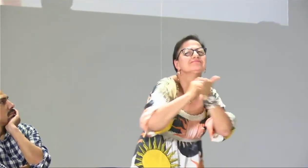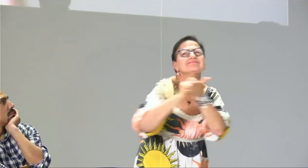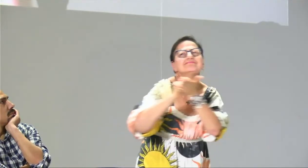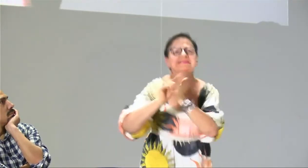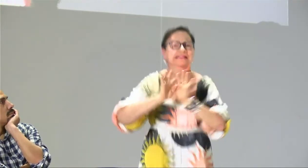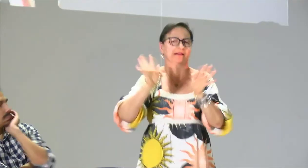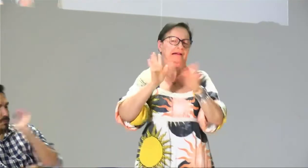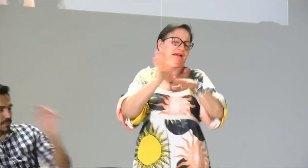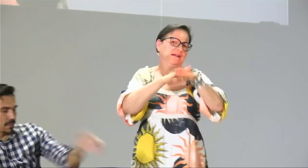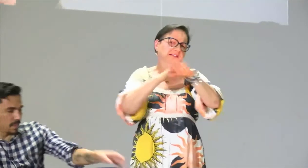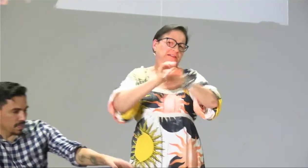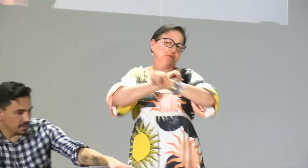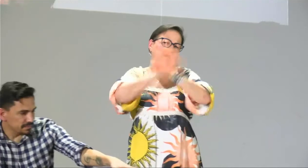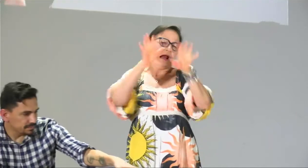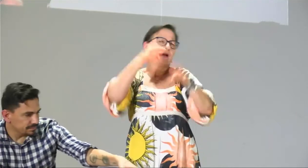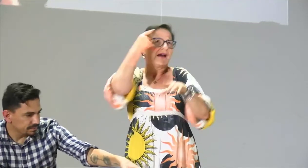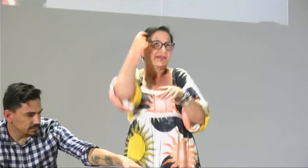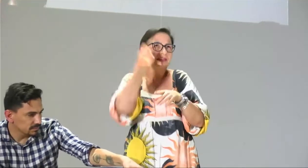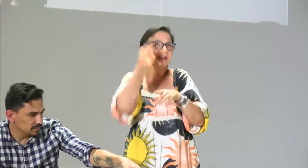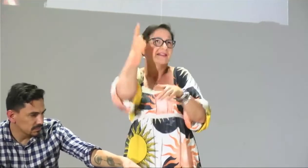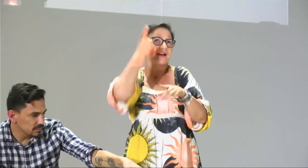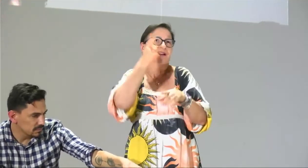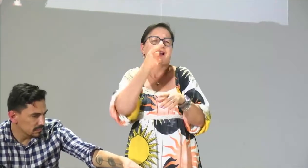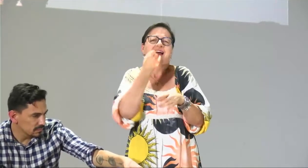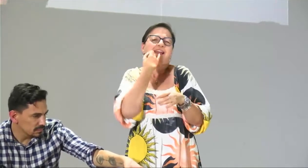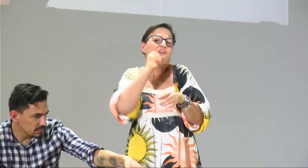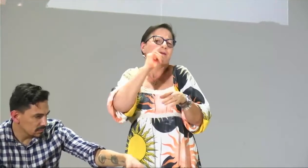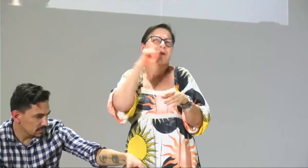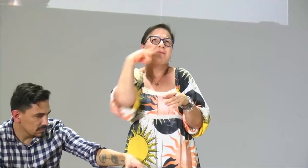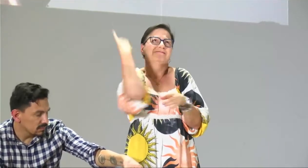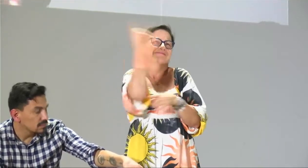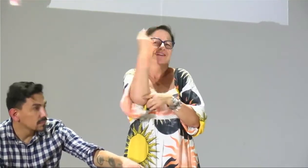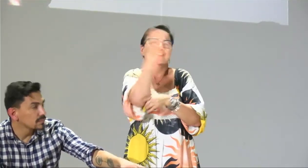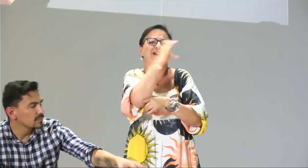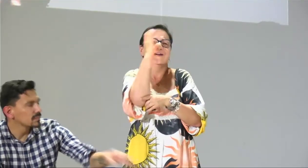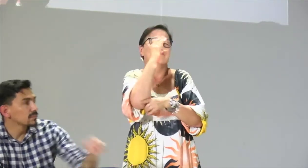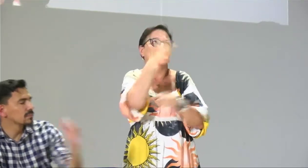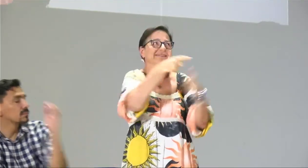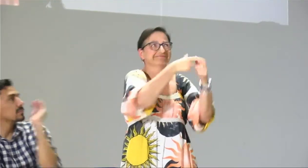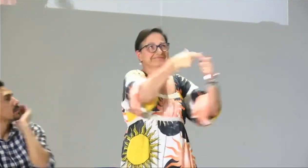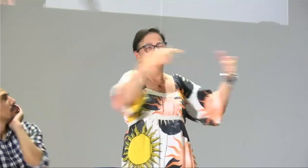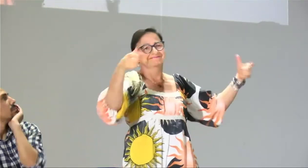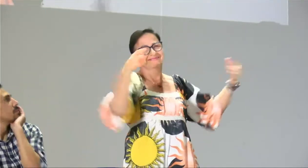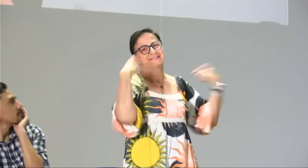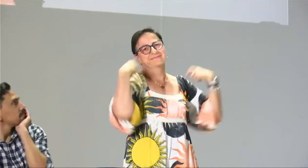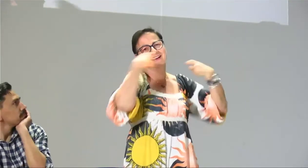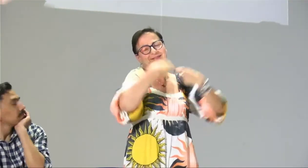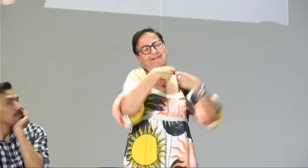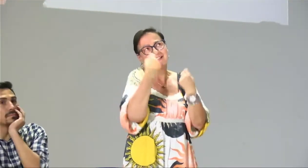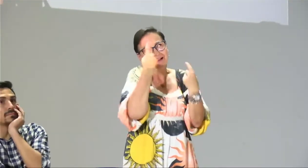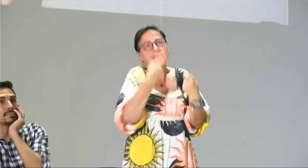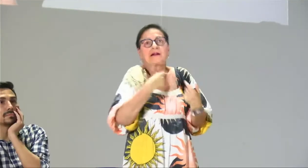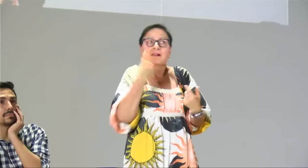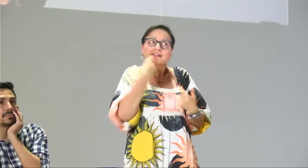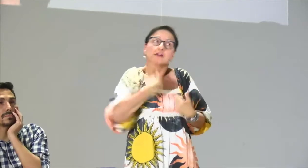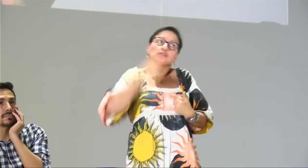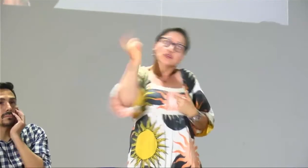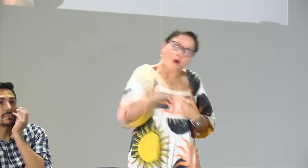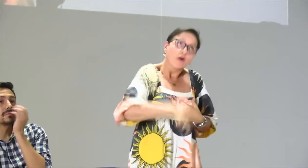y no aprendo otra lengua es importante que sabemos que Colombia es un territorio en donde la